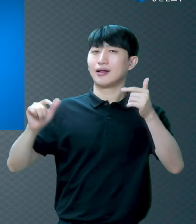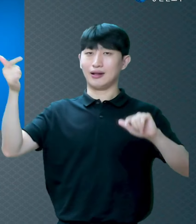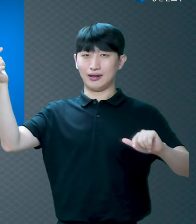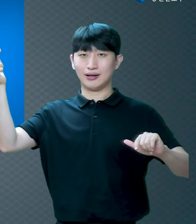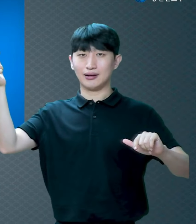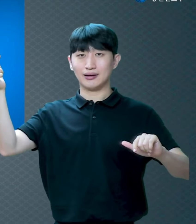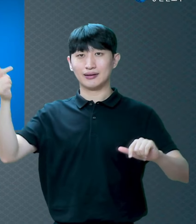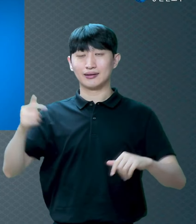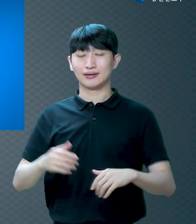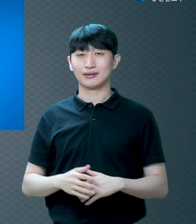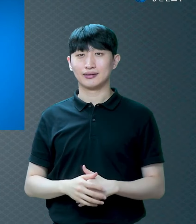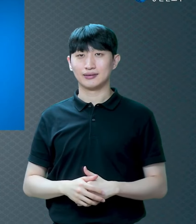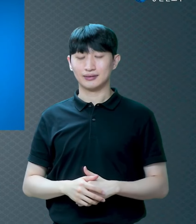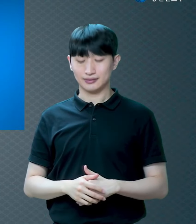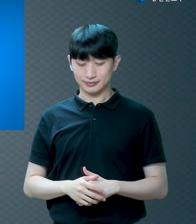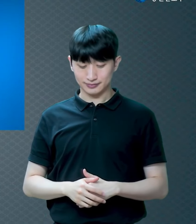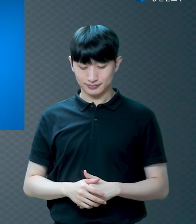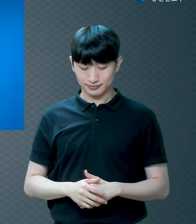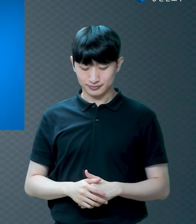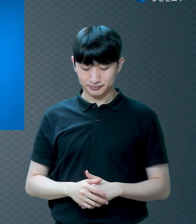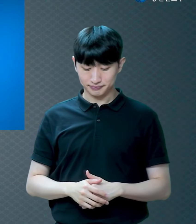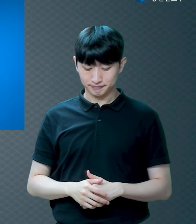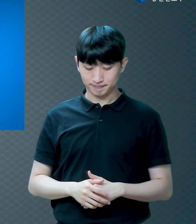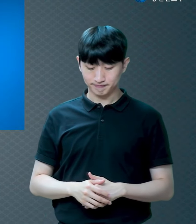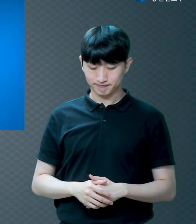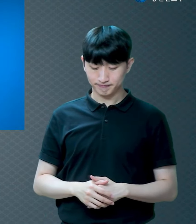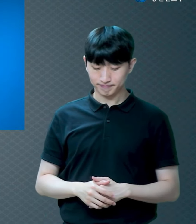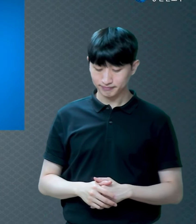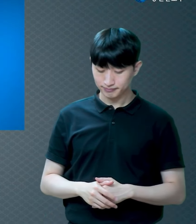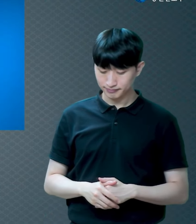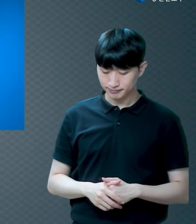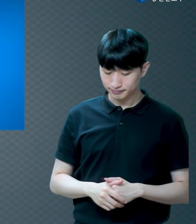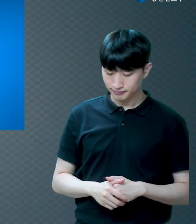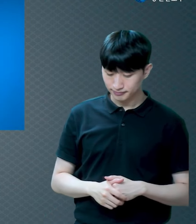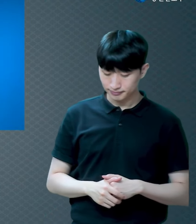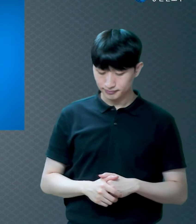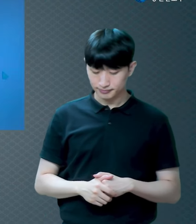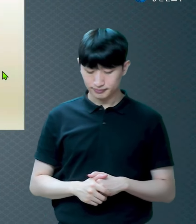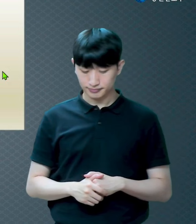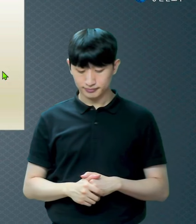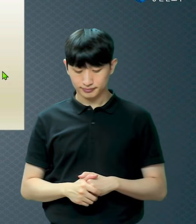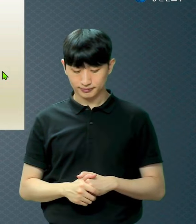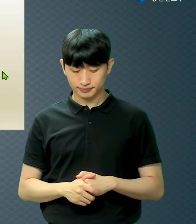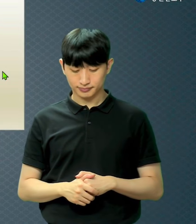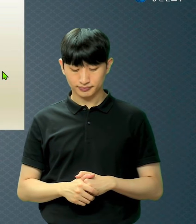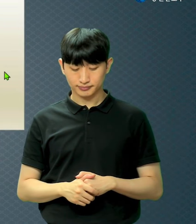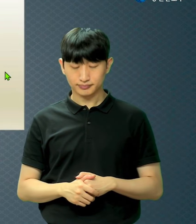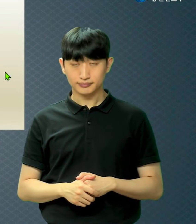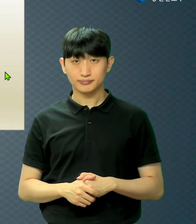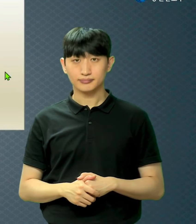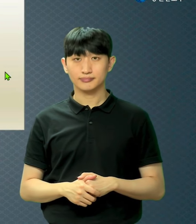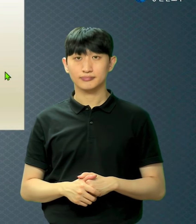그런데 성경에는 이렇게 말씀하셨어요 이거 잘 보셔야 됩니다